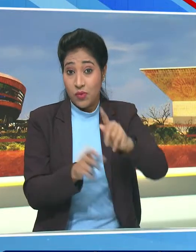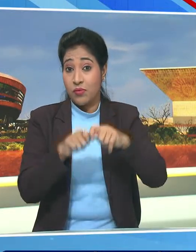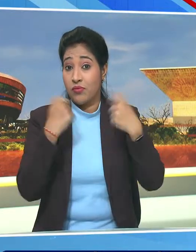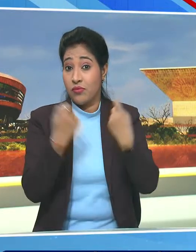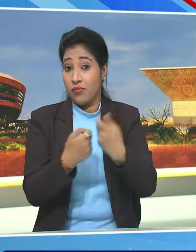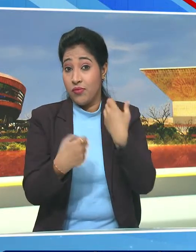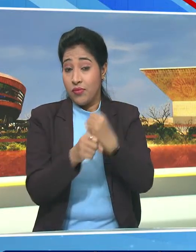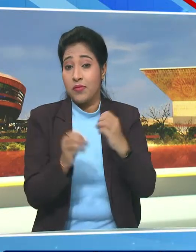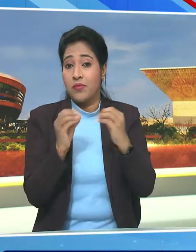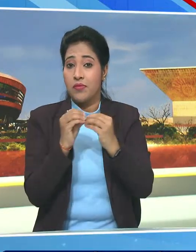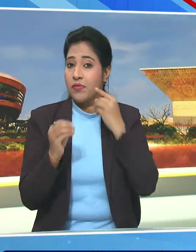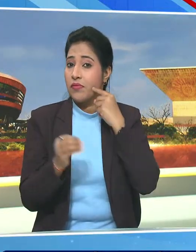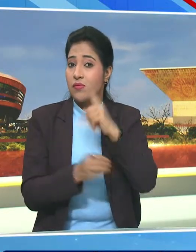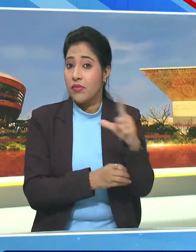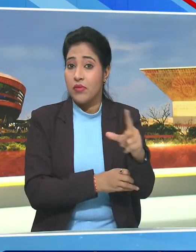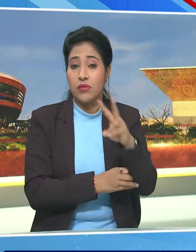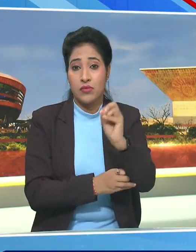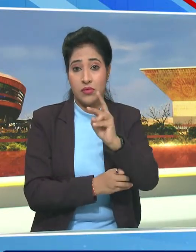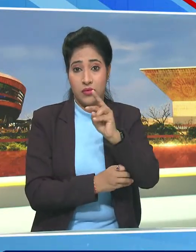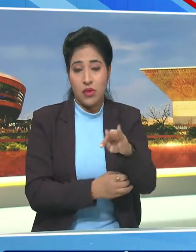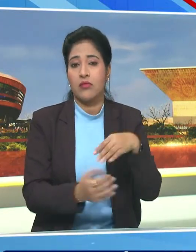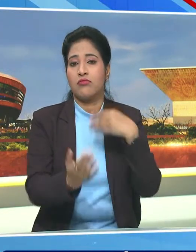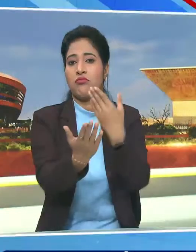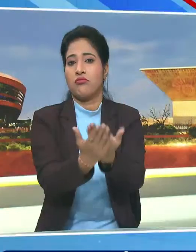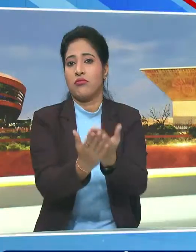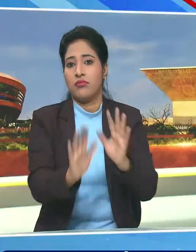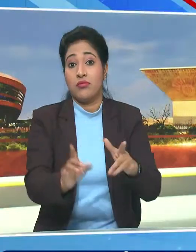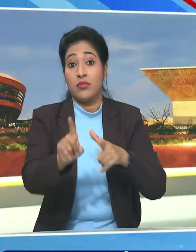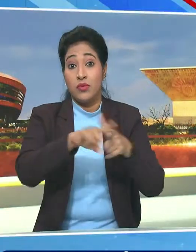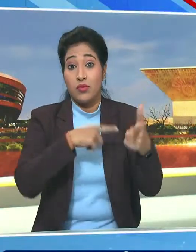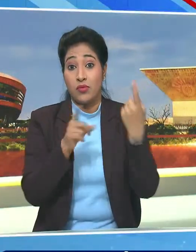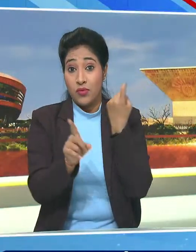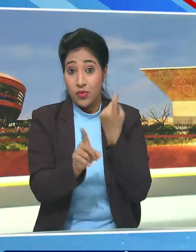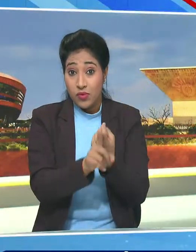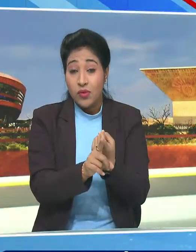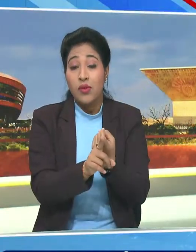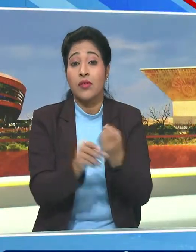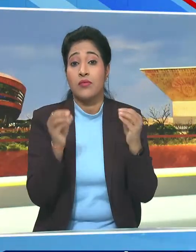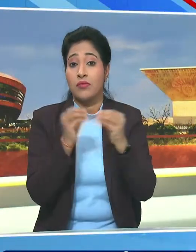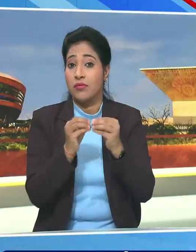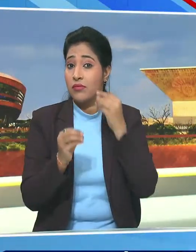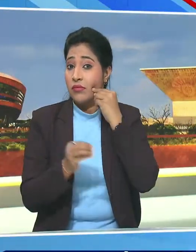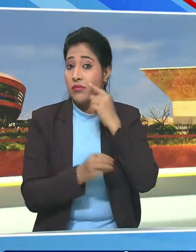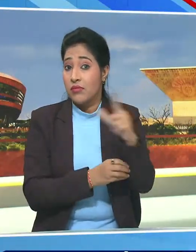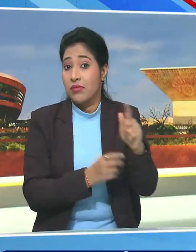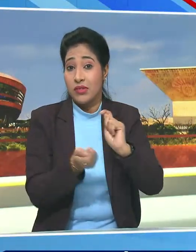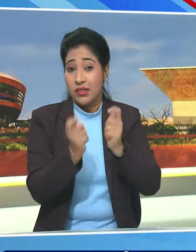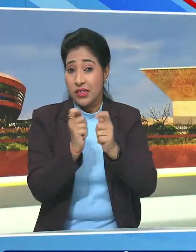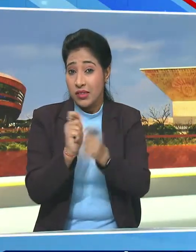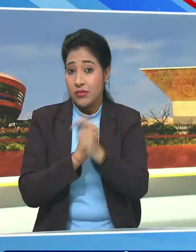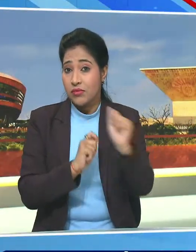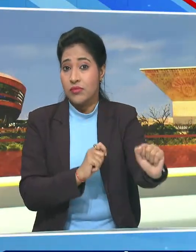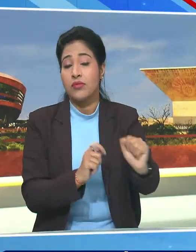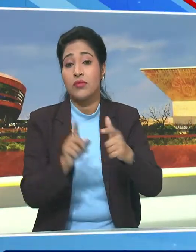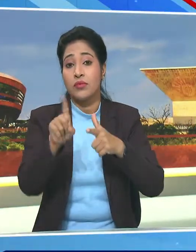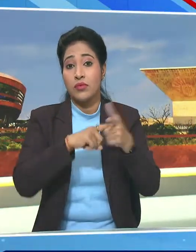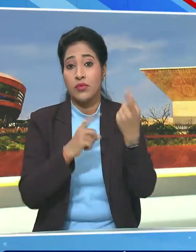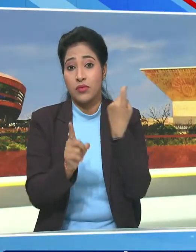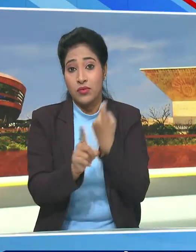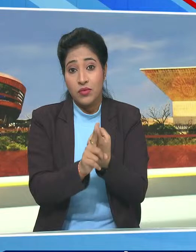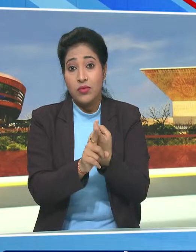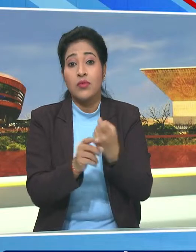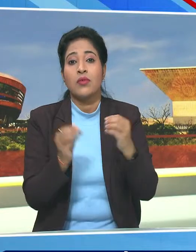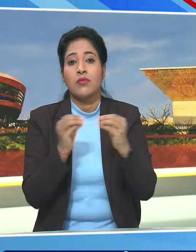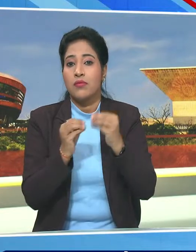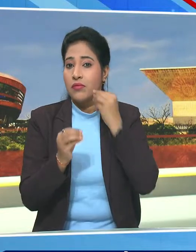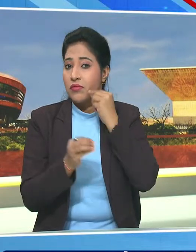संशोधन विधयक 2023 को पेश किया गया जम्मू और कश्मीर आरक्षन संशोधन विधयक जम्मू और कश्मीर